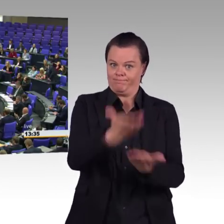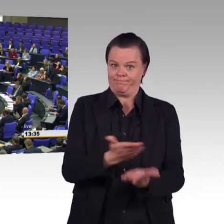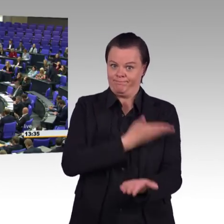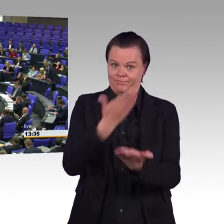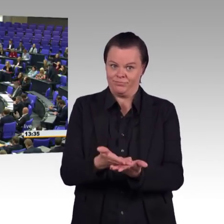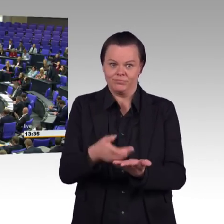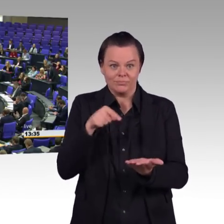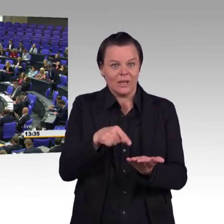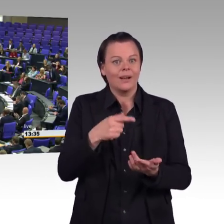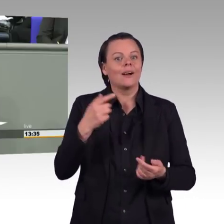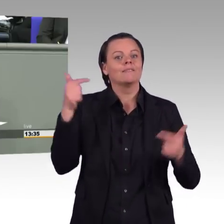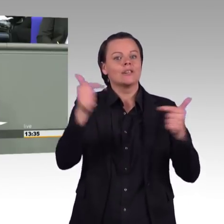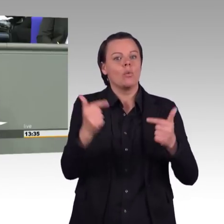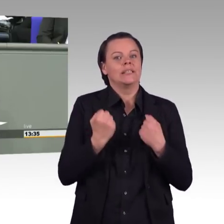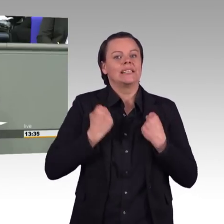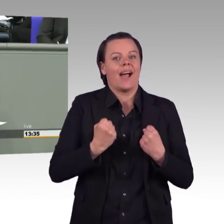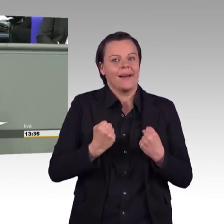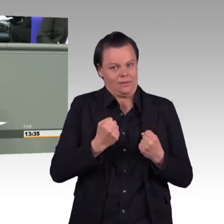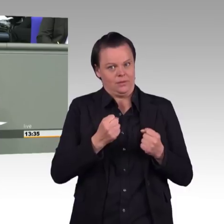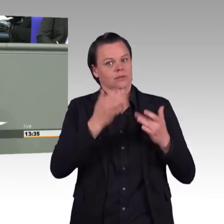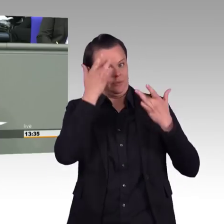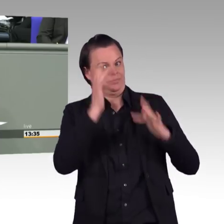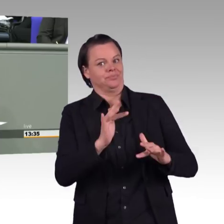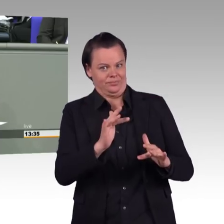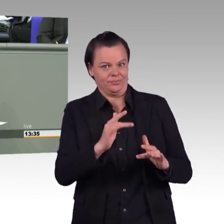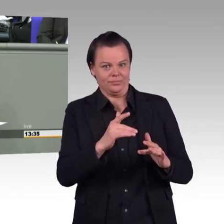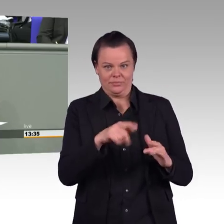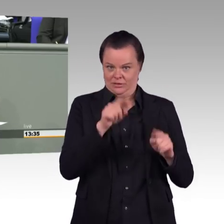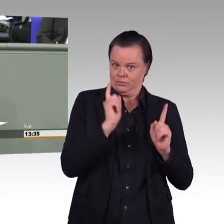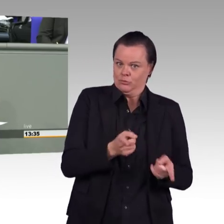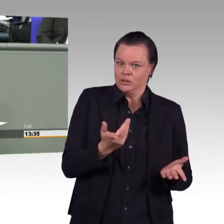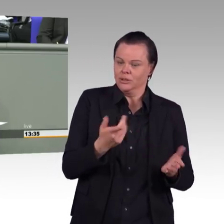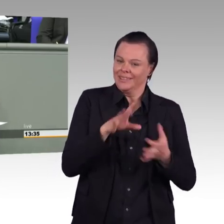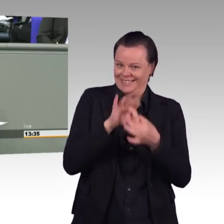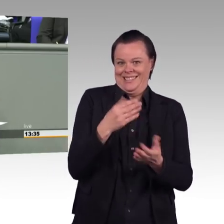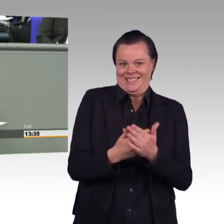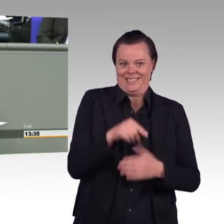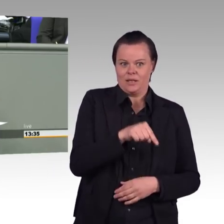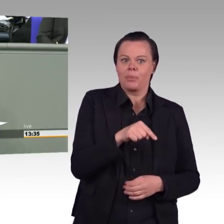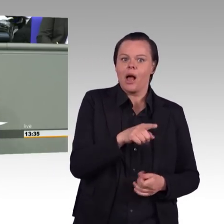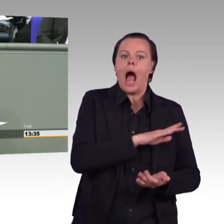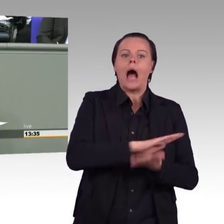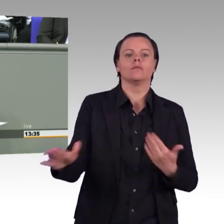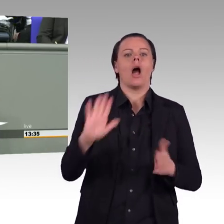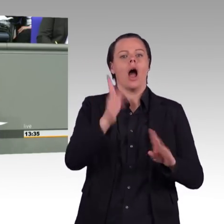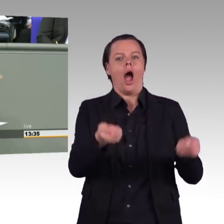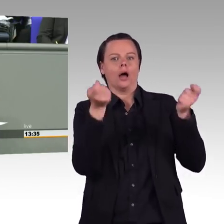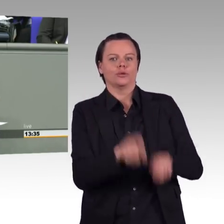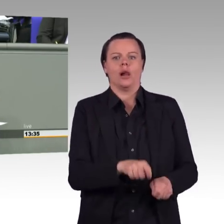dass ich bestimmte Dinge, alles das, was Ihnen gefällt, nehmen Sie raus und den Rest lassen Sie mal die anderen machen. Vielleicht nur noch dazu. Ich habe jetzt gerade